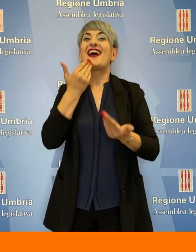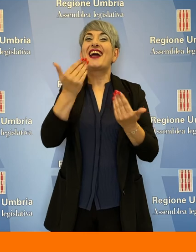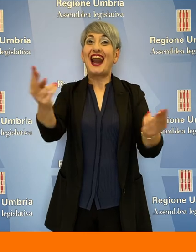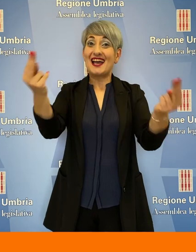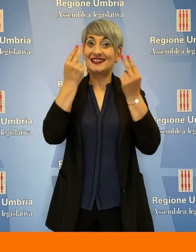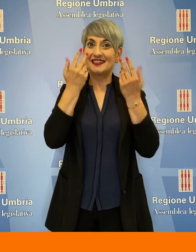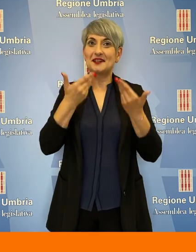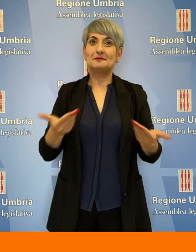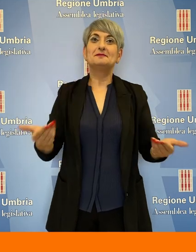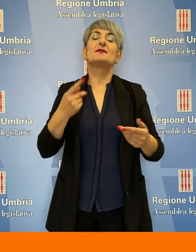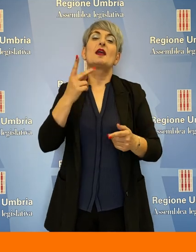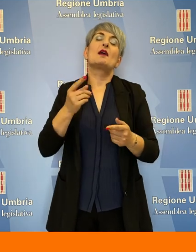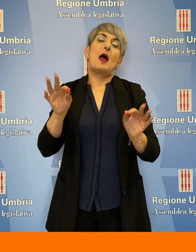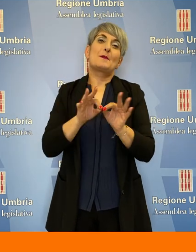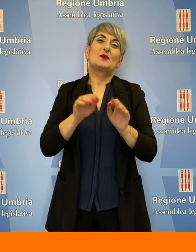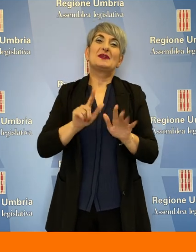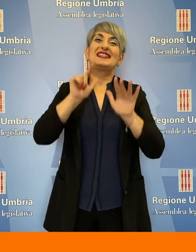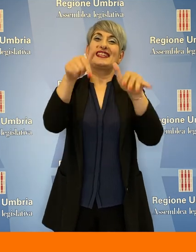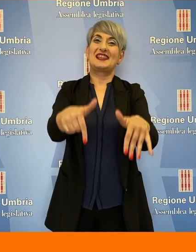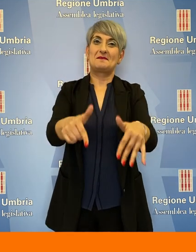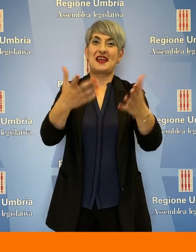'appuntamento è alla prossima settimana. Arrivederci.